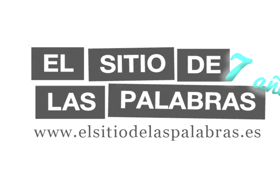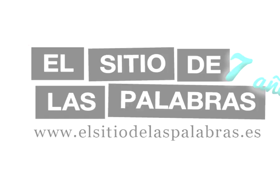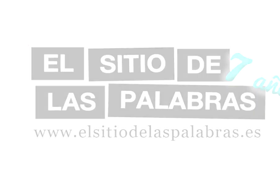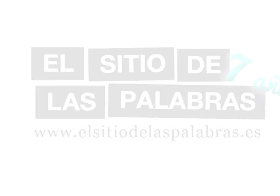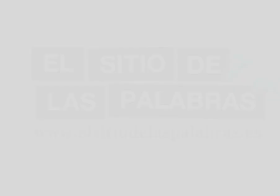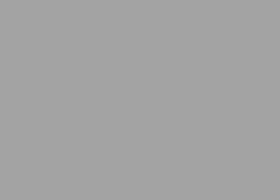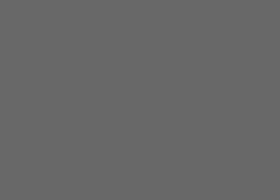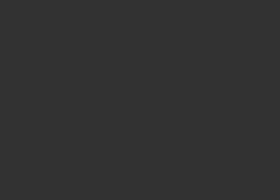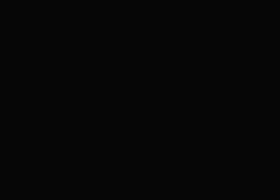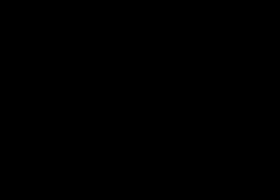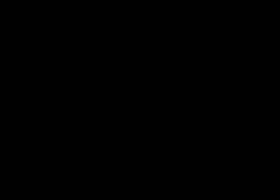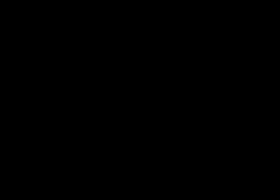Gracias por ver el video.